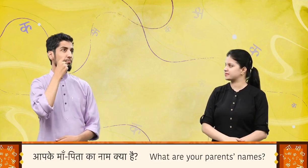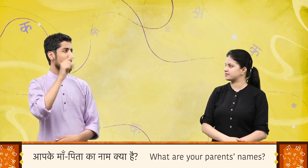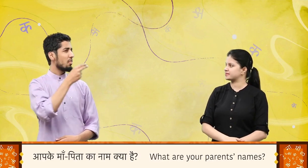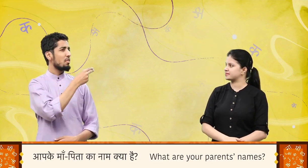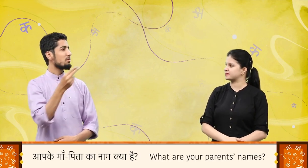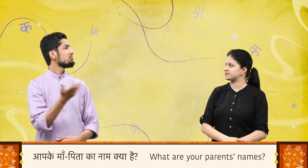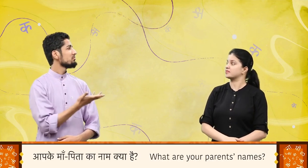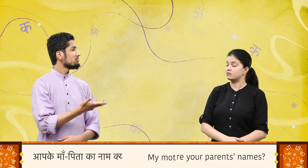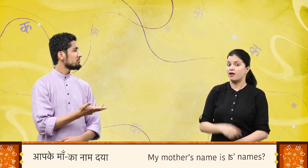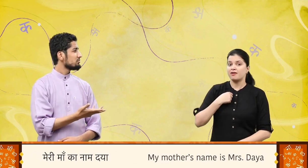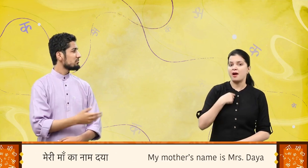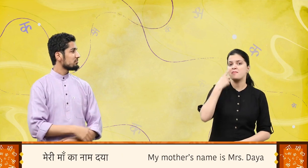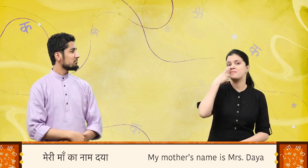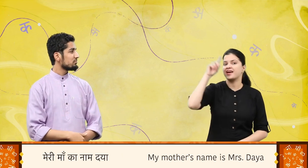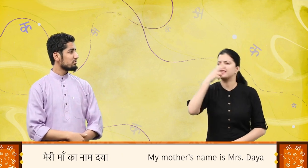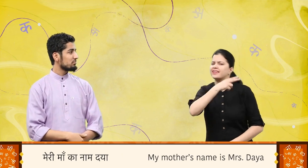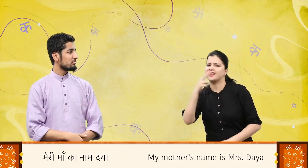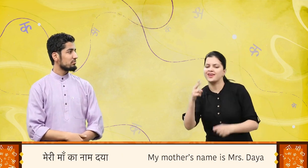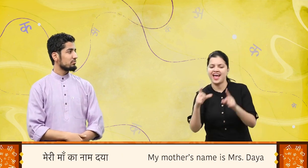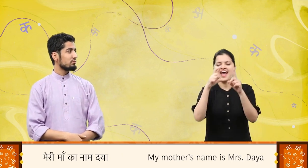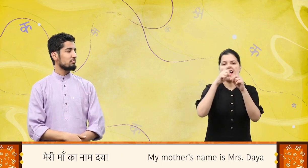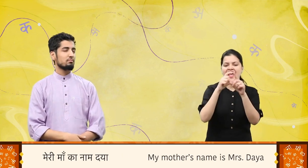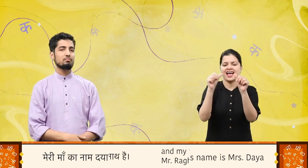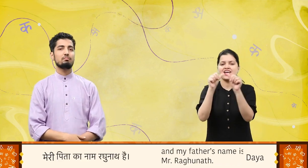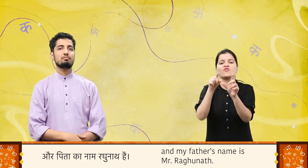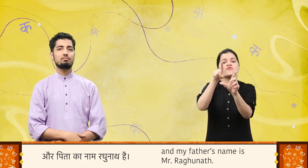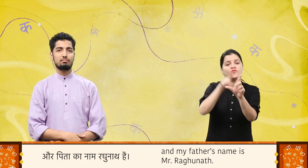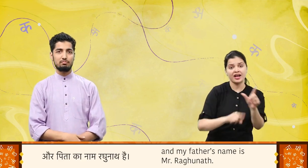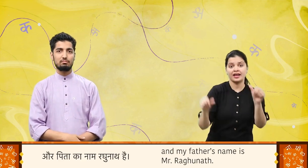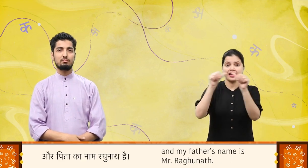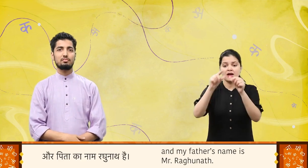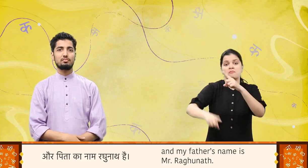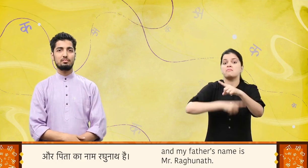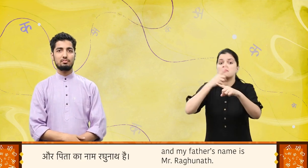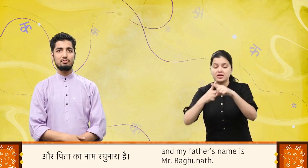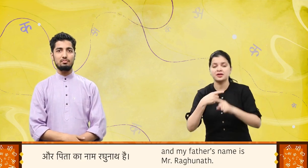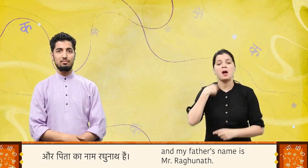नाम क्या है? मेरी मा का नाम दया और पिता का नाम रघुनात है